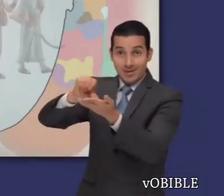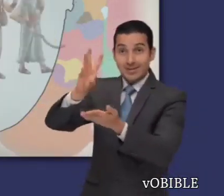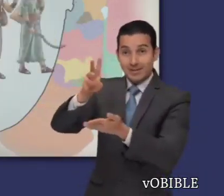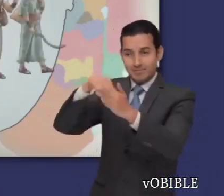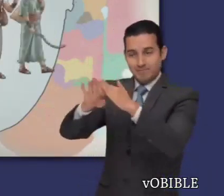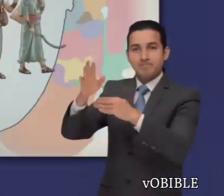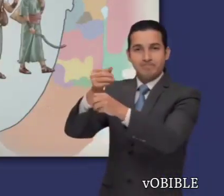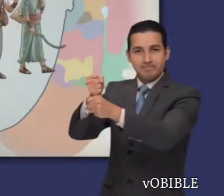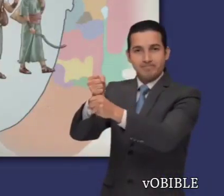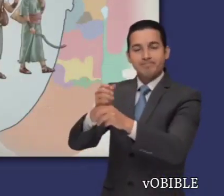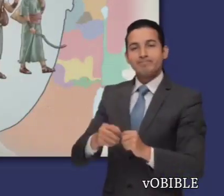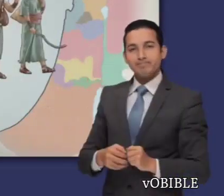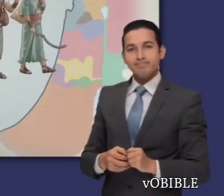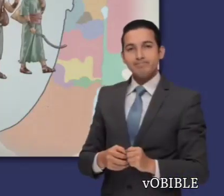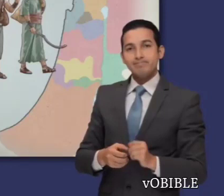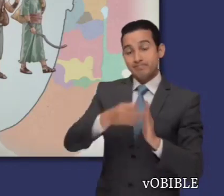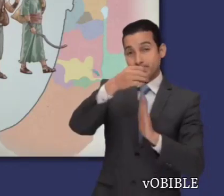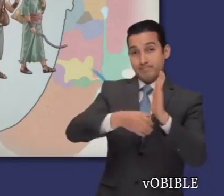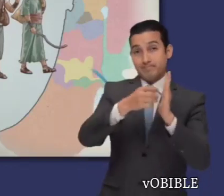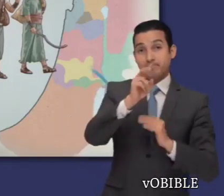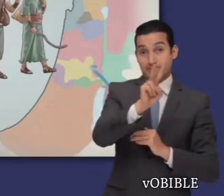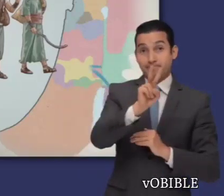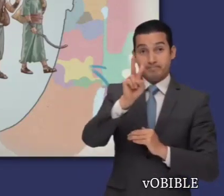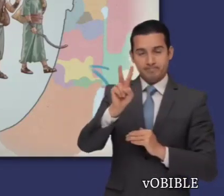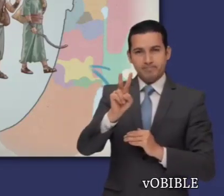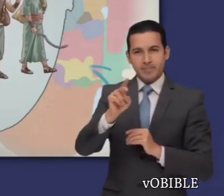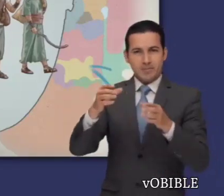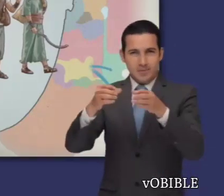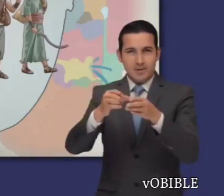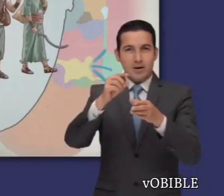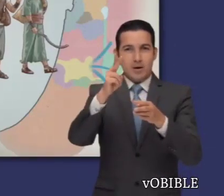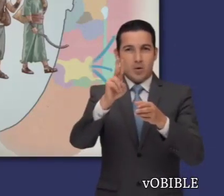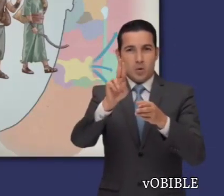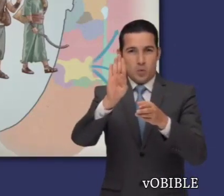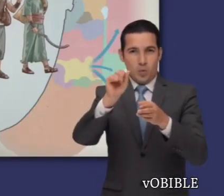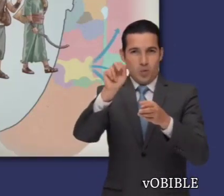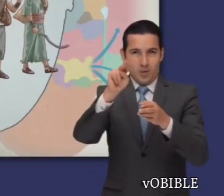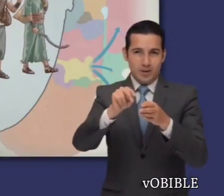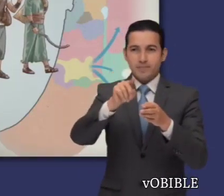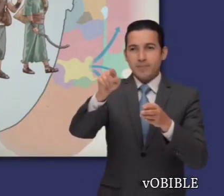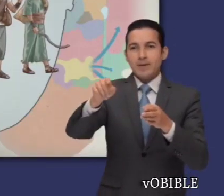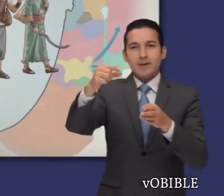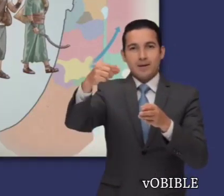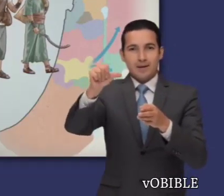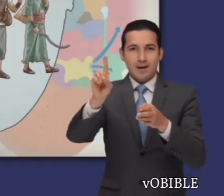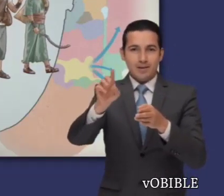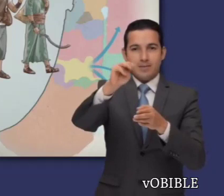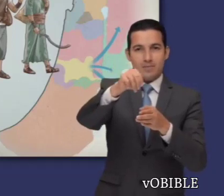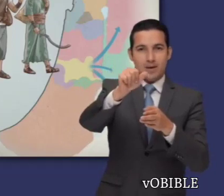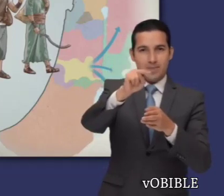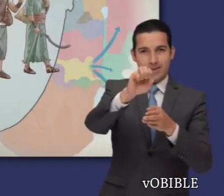En el capítulo 22, las tribus de Rubén y Gad, y la media tribu de Manasés, ocupan las tierras que